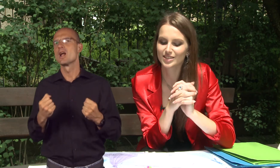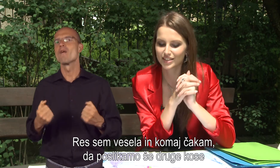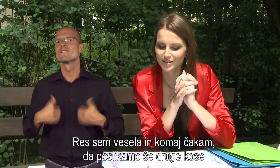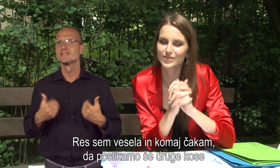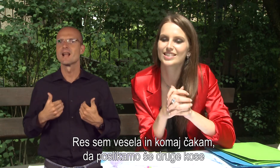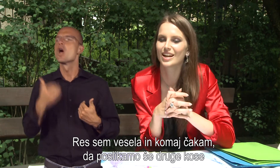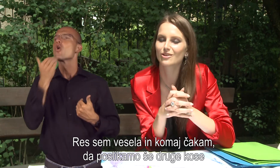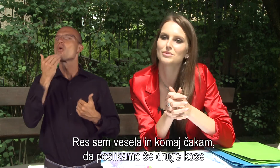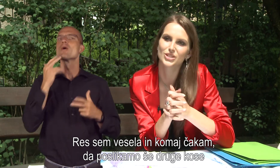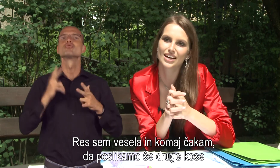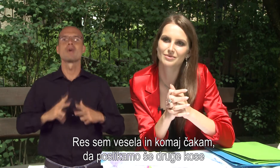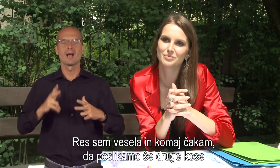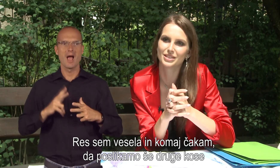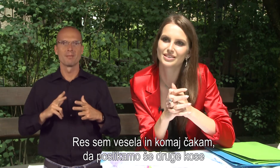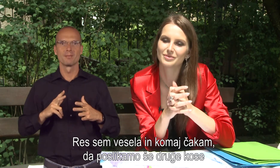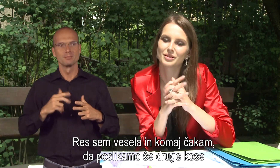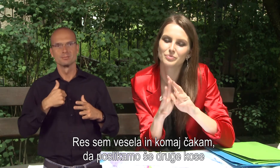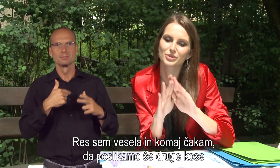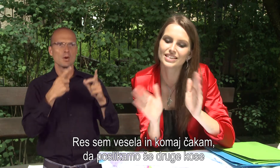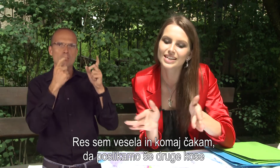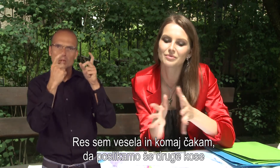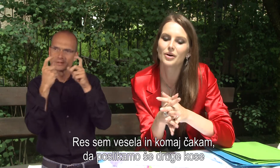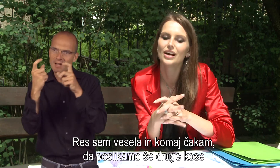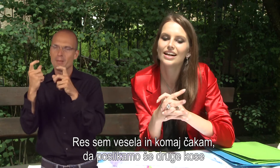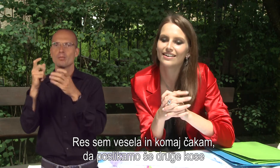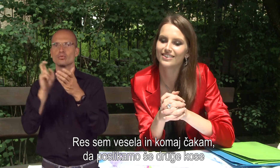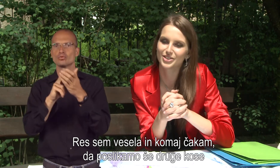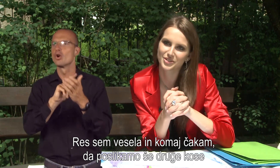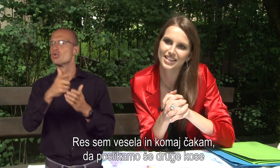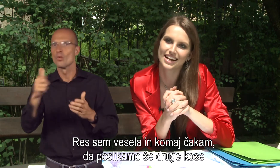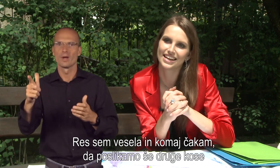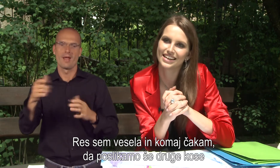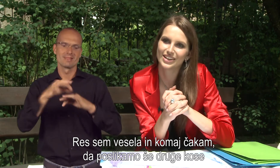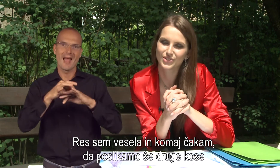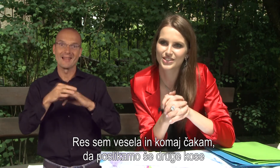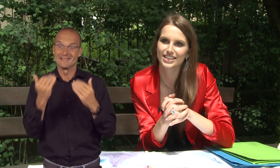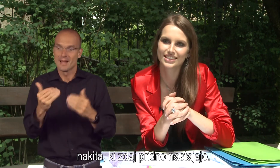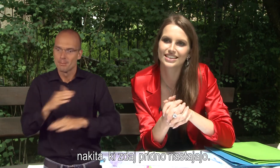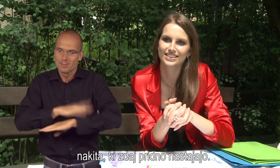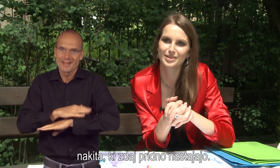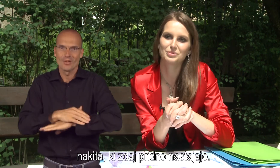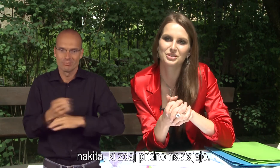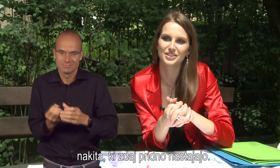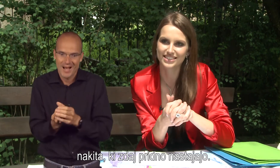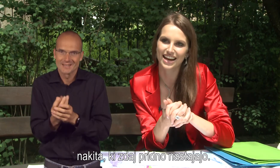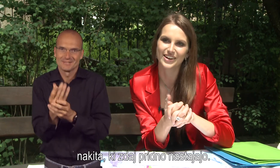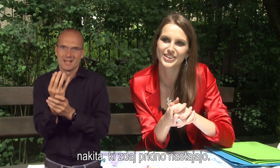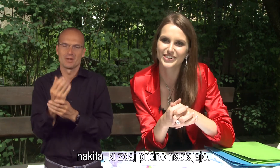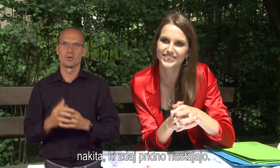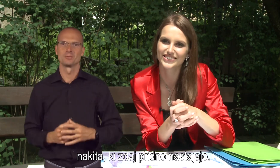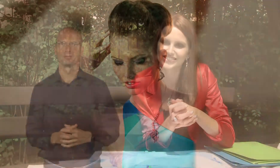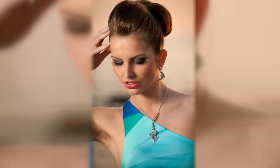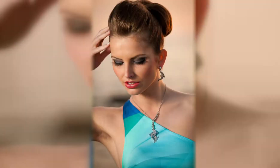Jaz sem res vesela in ko me čakam, da poslikamo še ostale kose nakita, ki zdaj pridno nastajajo.